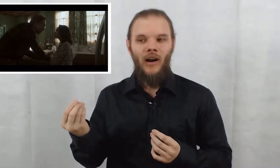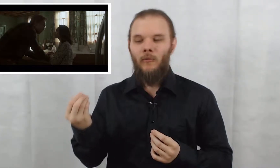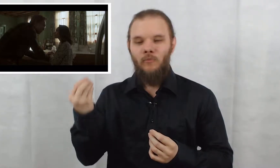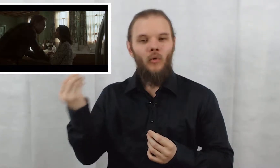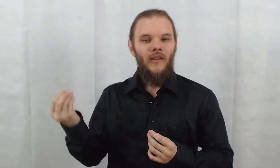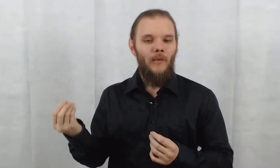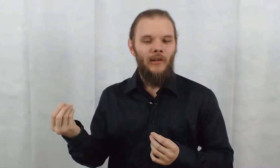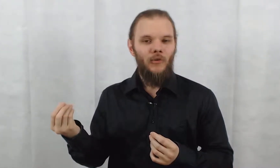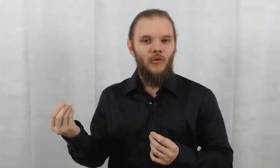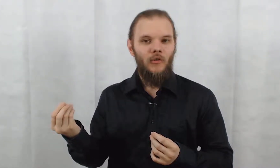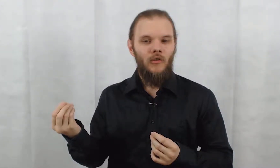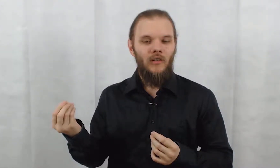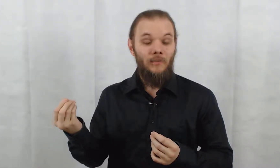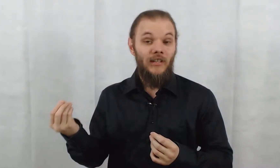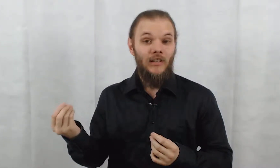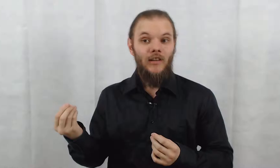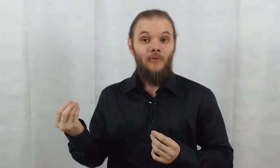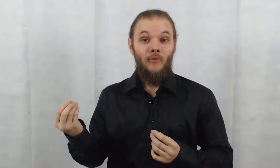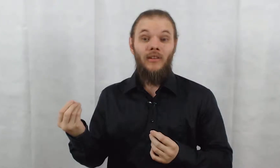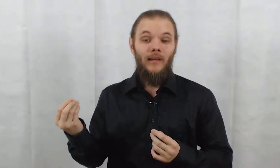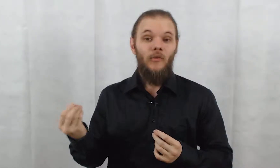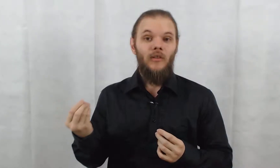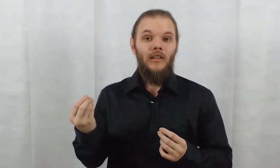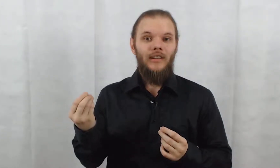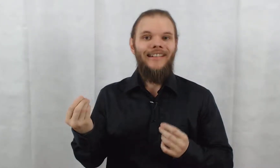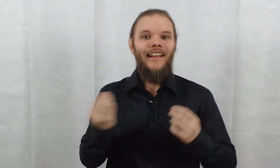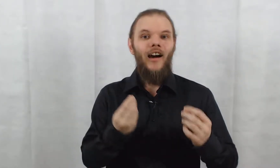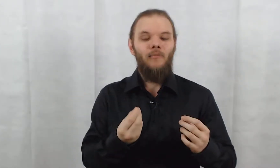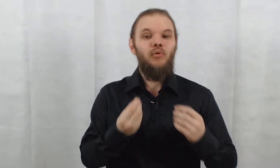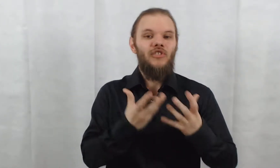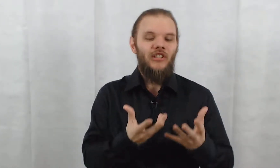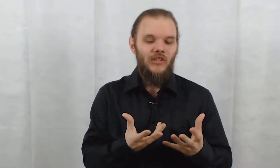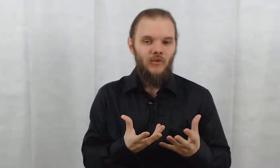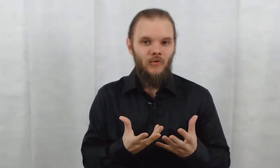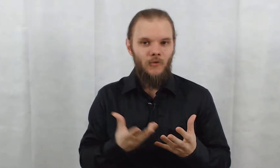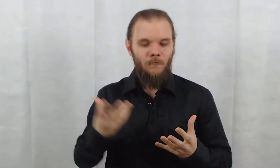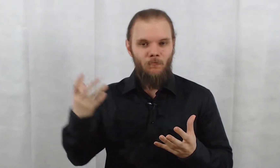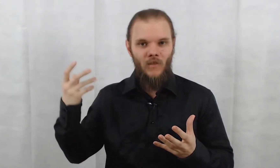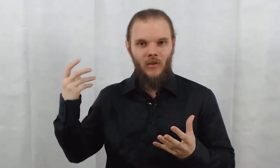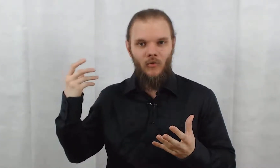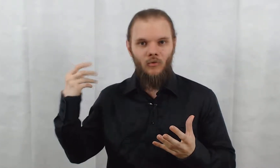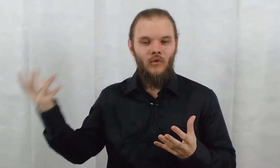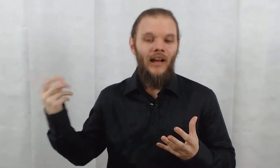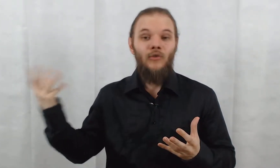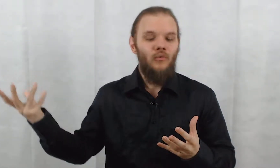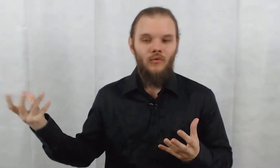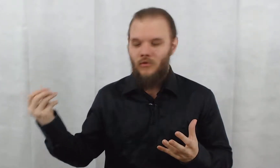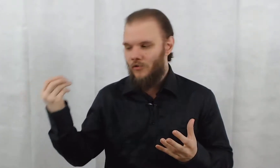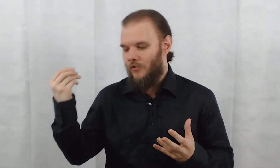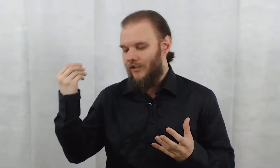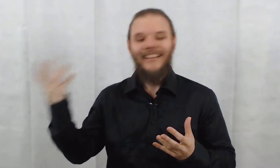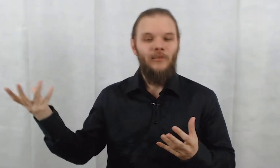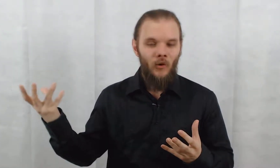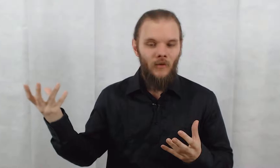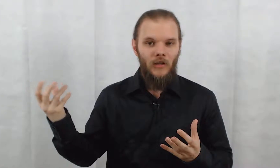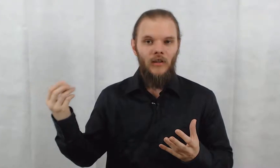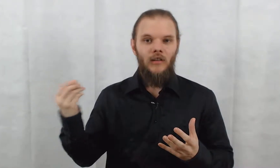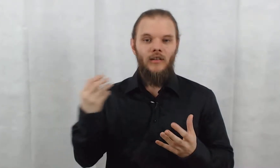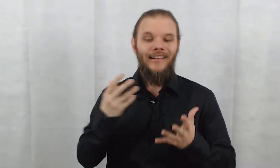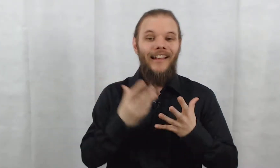pourquoi il va perdre les pieds. Puisque clairement, il est là pour chercher un traitement. Il est là